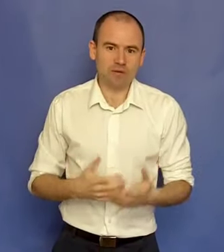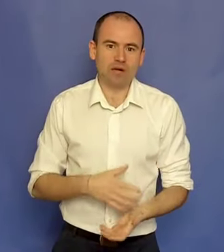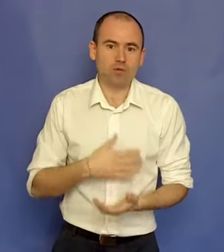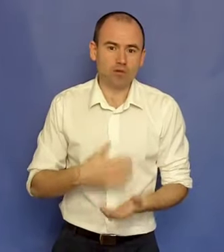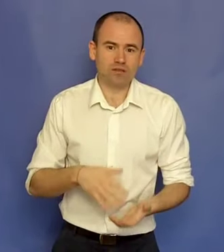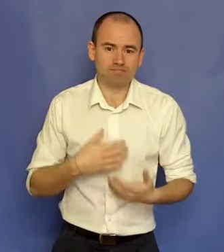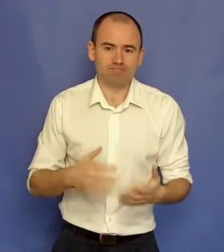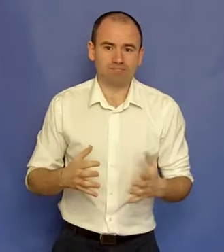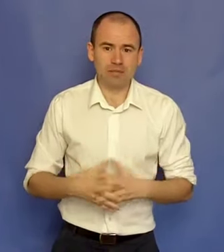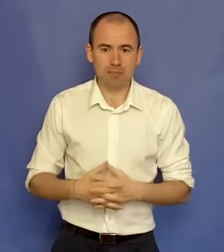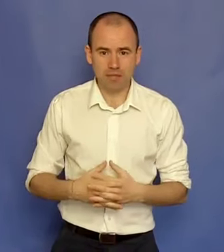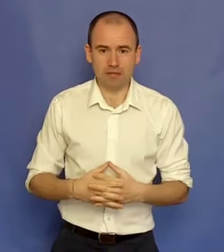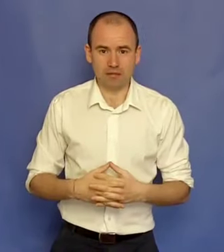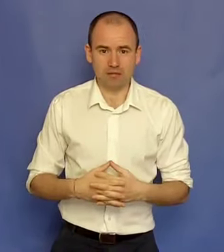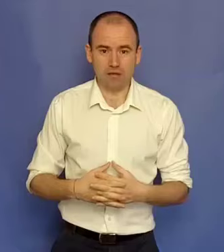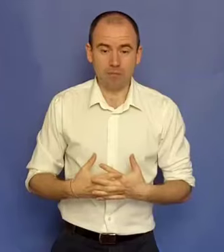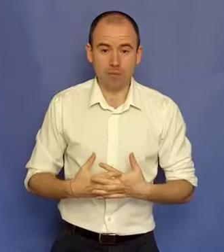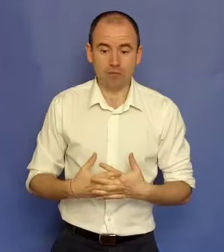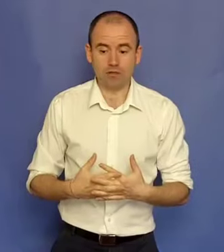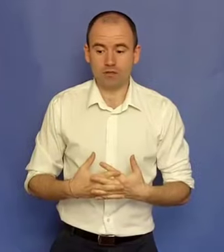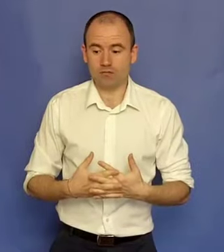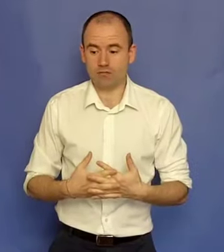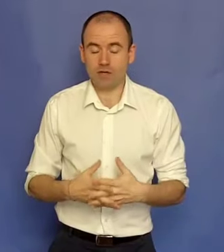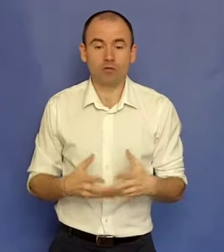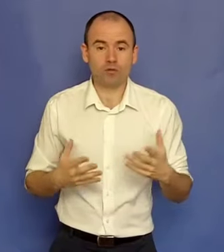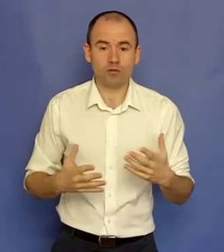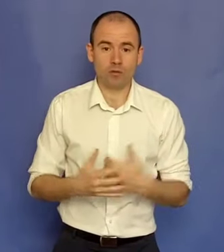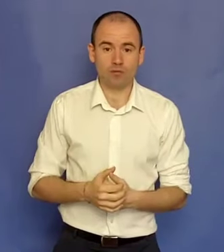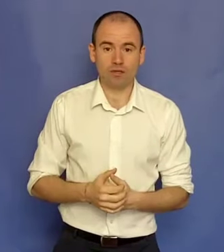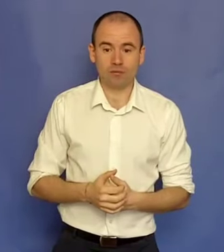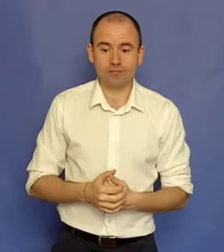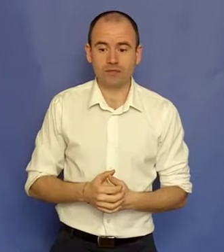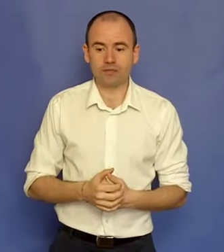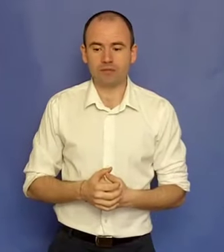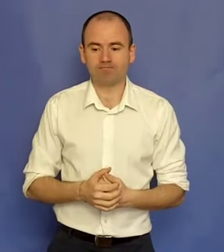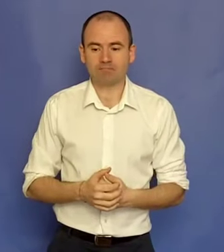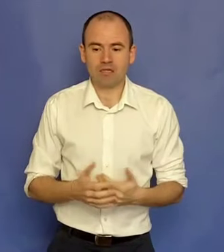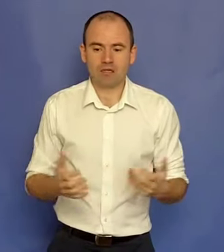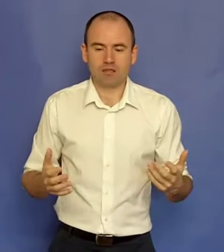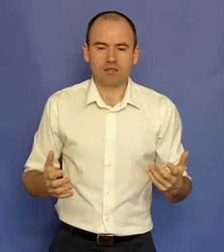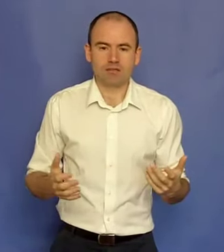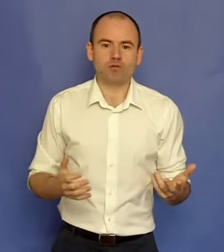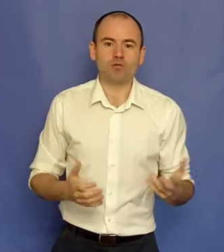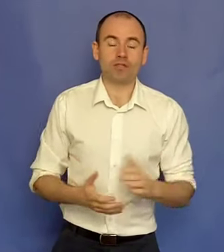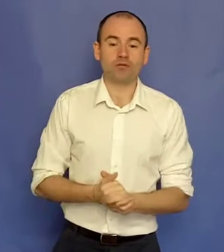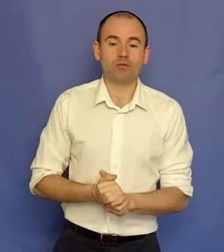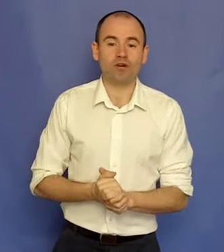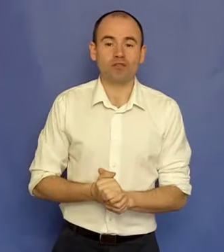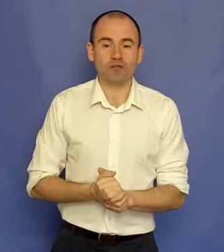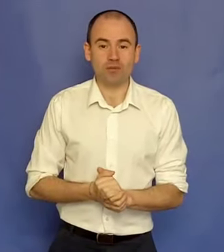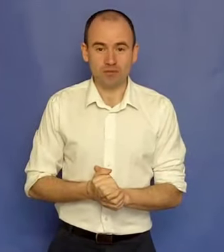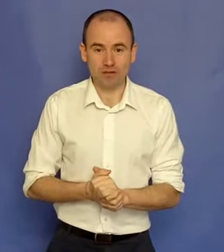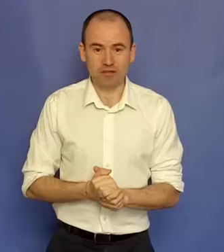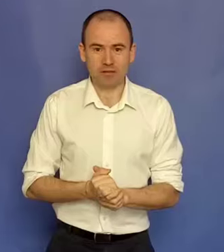uți până la piele la păpuc și mi-era o ciudă de nu mai puteam, însă știi cum e, genul te omoară te face mai puternic.